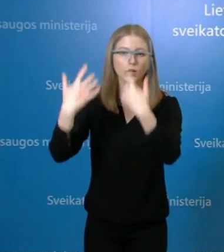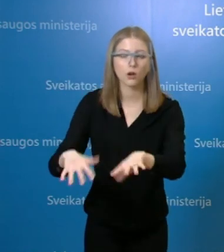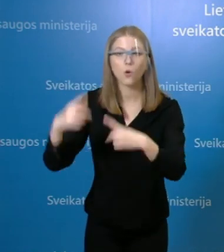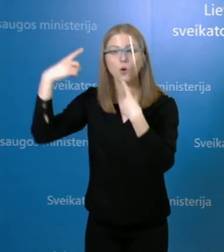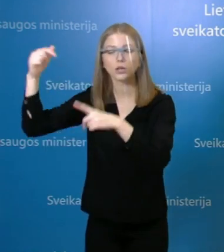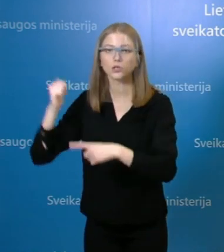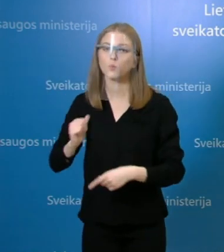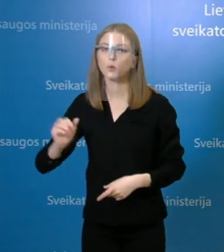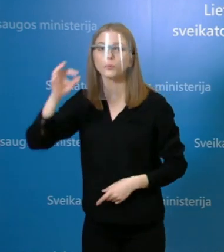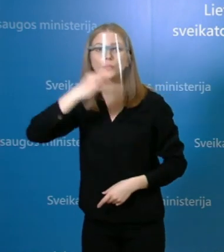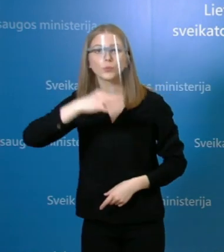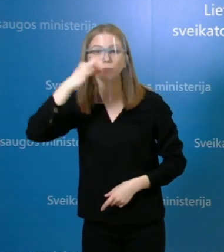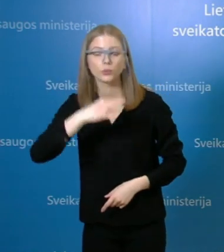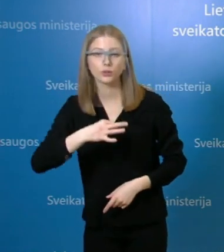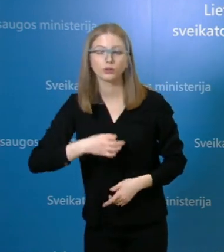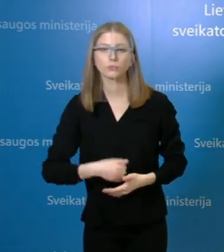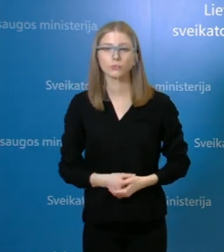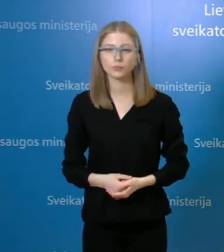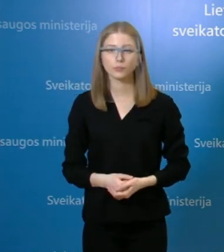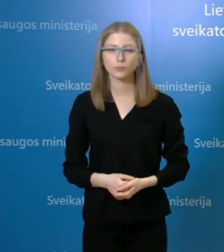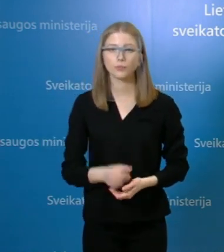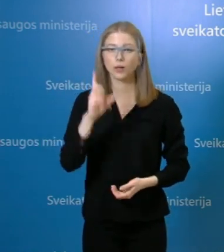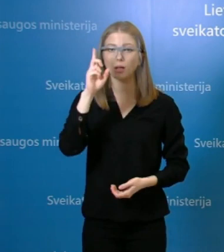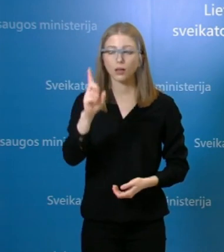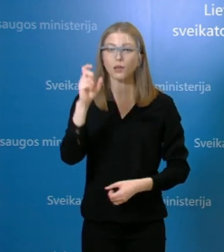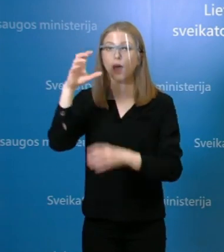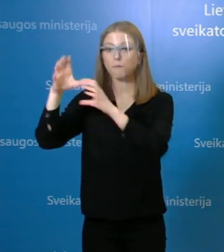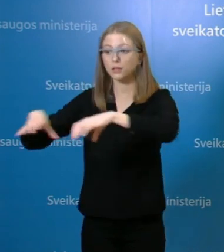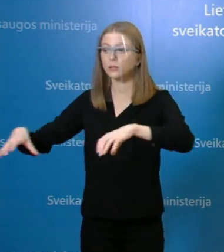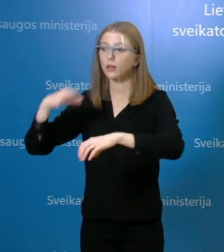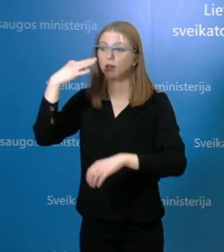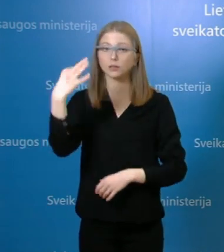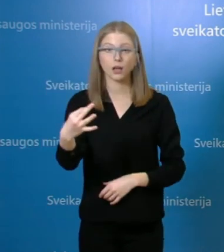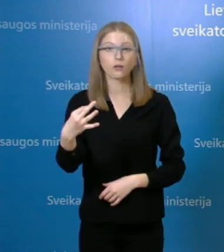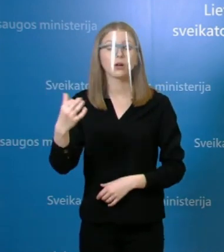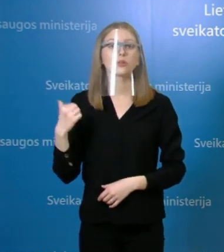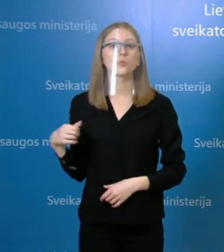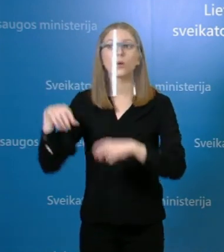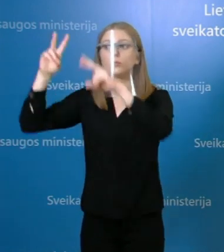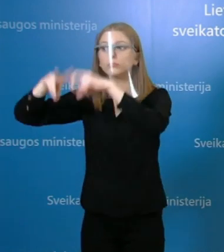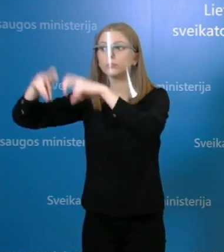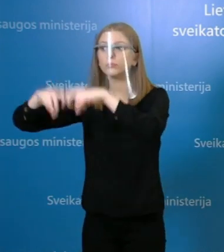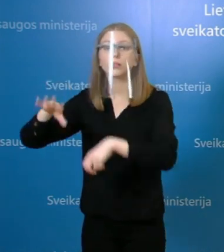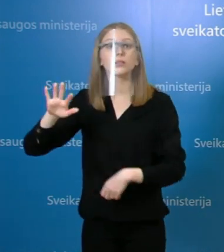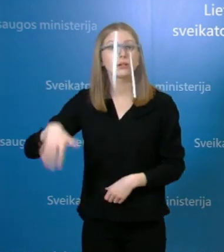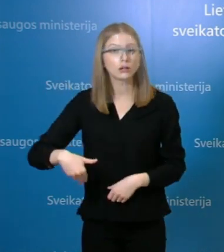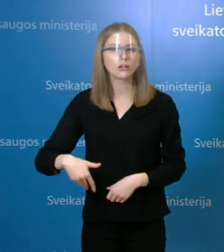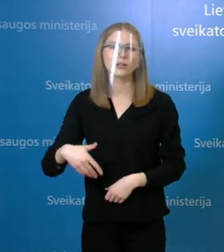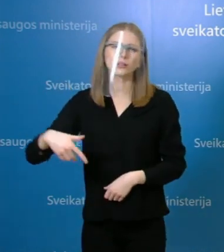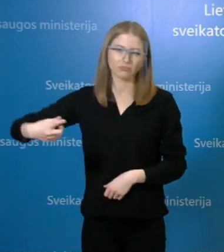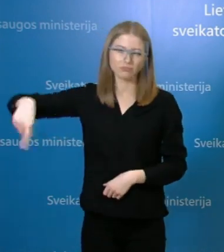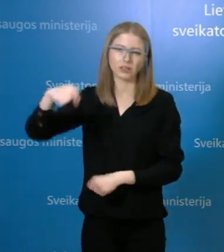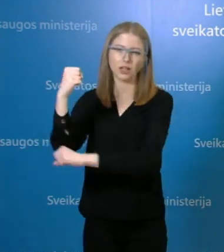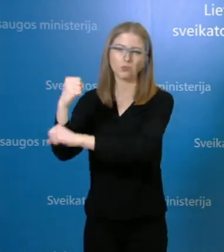Vilniaus miesto klinikinės ligoninės administracijos teigimų yra atostogas arba nedarbingume, aišku, šitus duomenis dar reikia